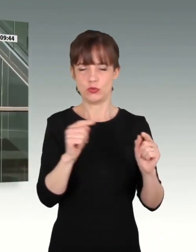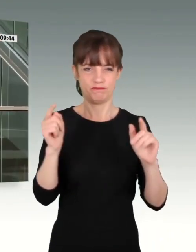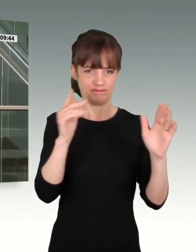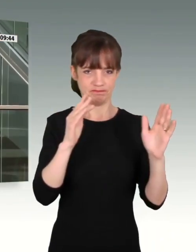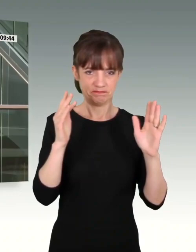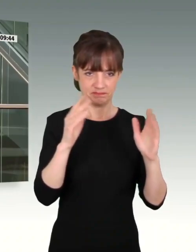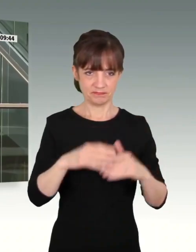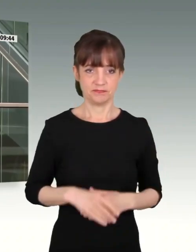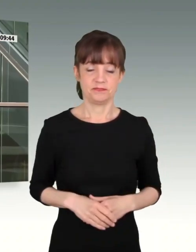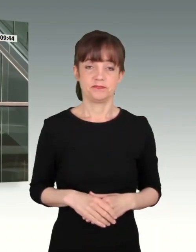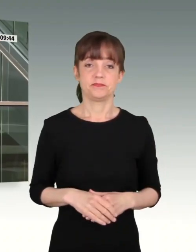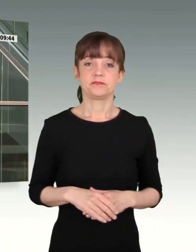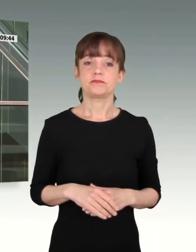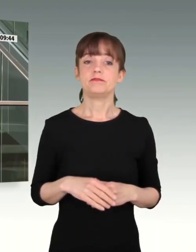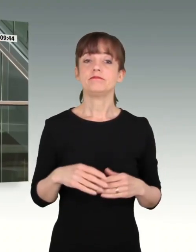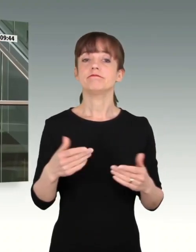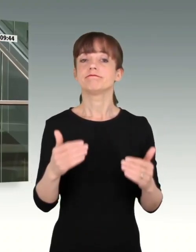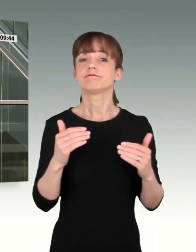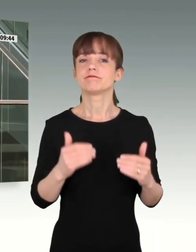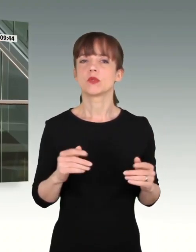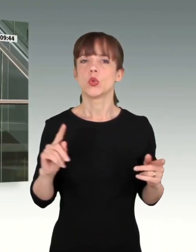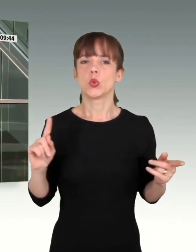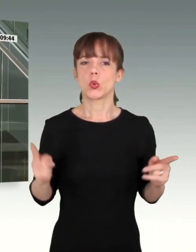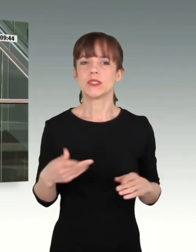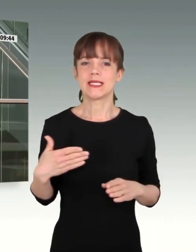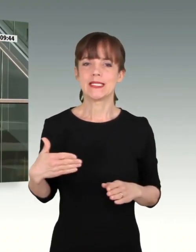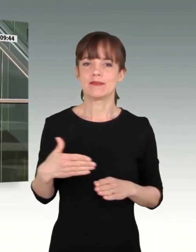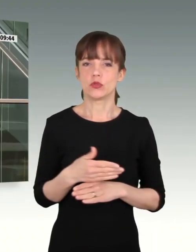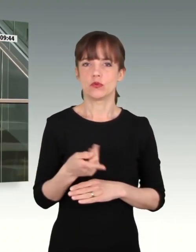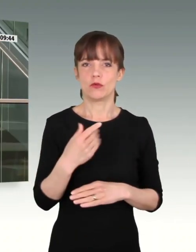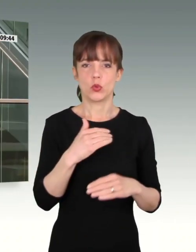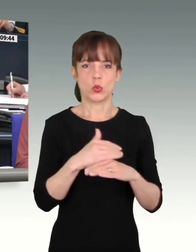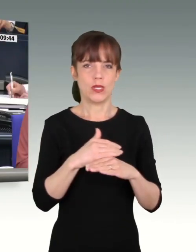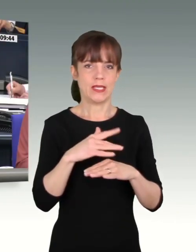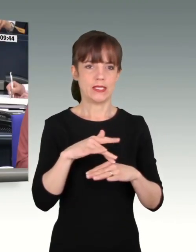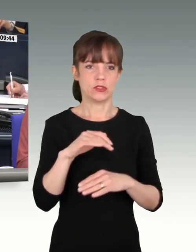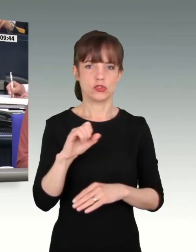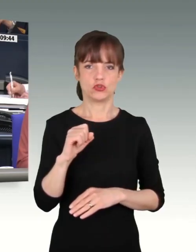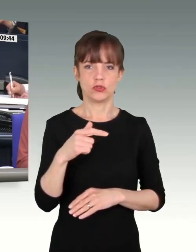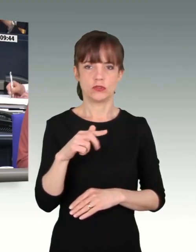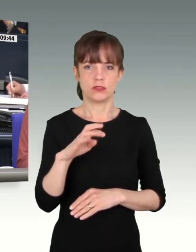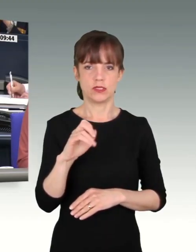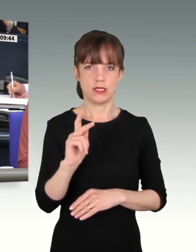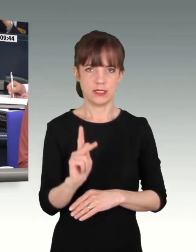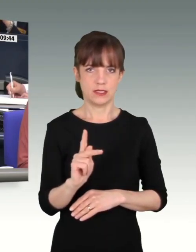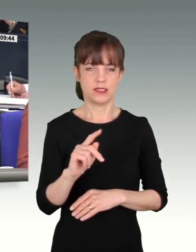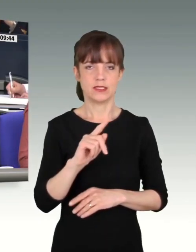Dann habe ich eine Kurzintervention von der Kollegin Strack-Zimmermann. Sie haben das Wort.